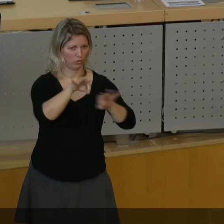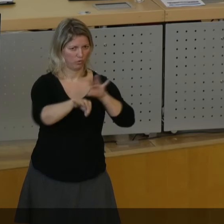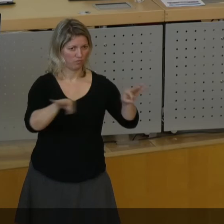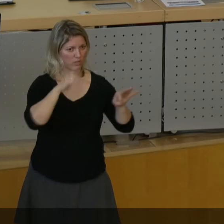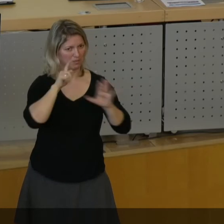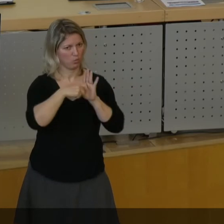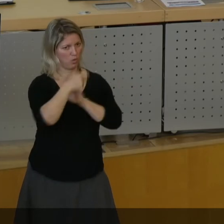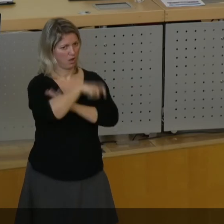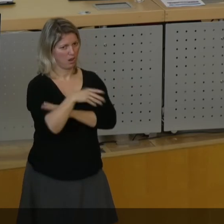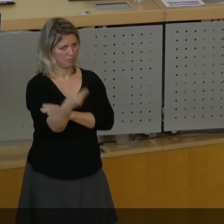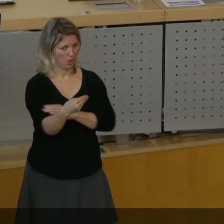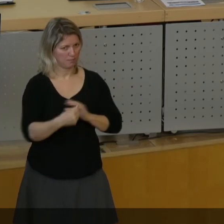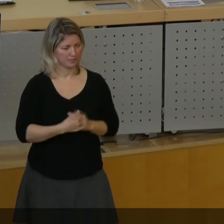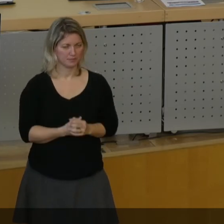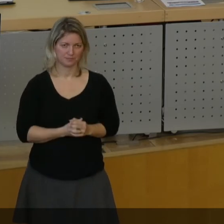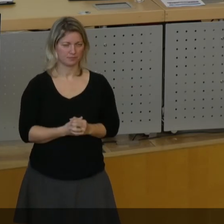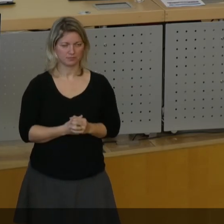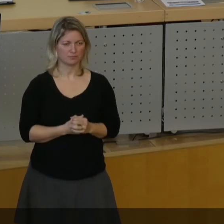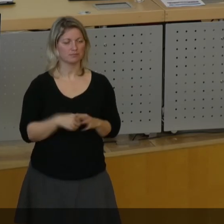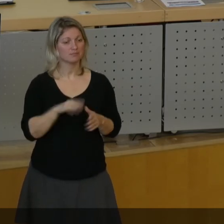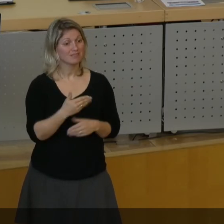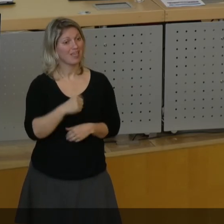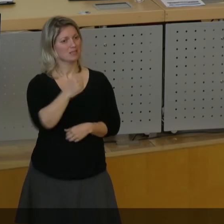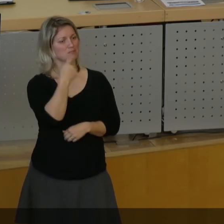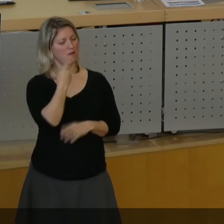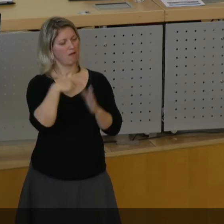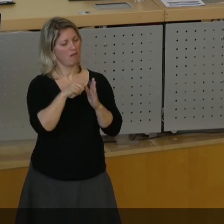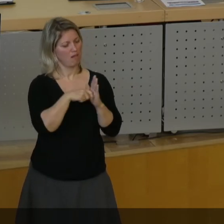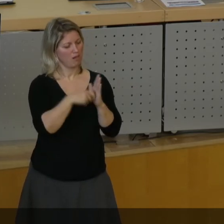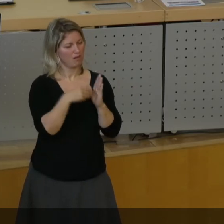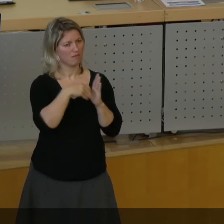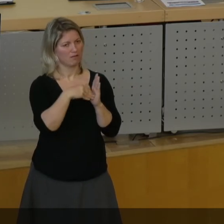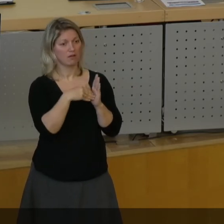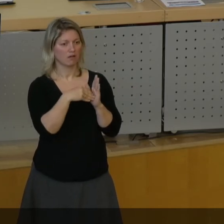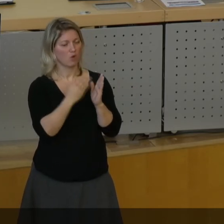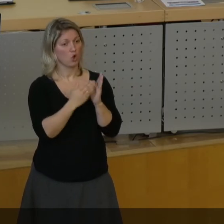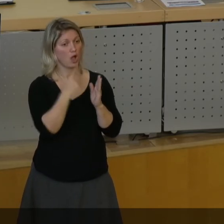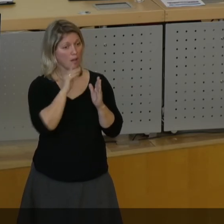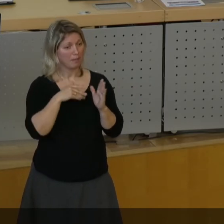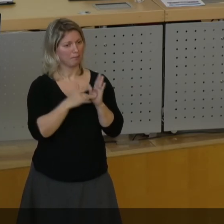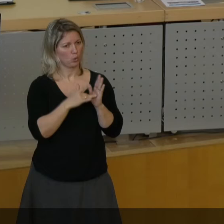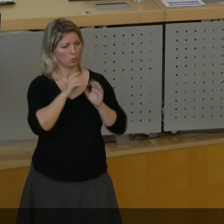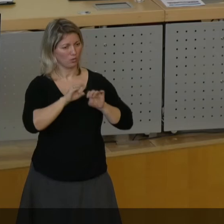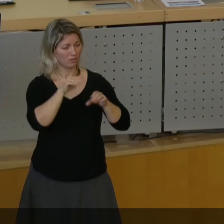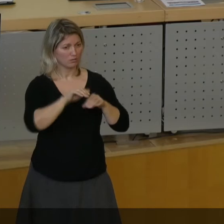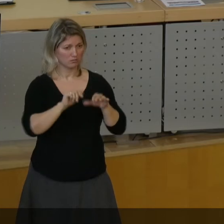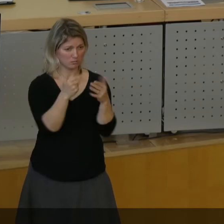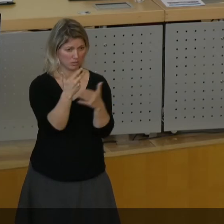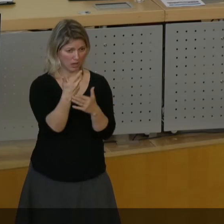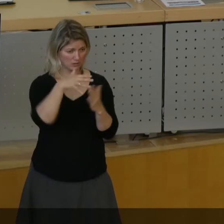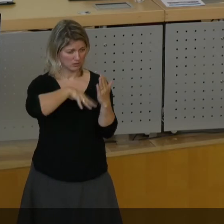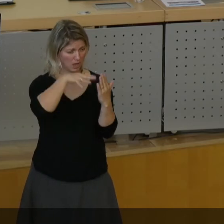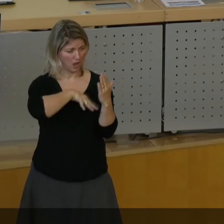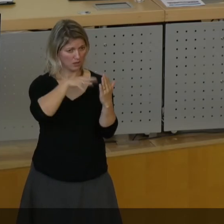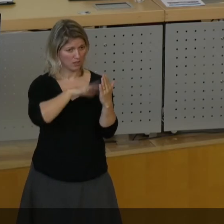Ihr erster Vorstoß für eine neue Bürgerbeteiligungssatzung umfasste eine Begründung und Erklärung von 37 Seiten. Wenn Sie solch eine